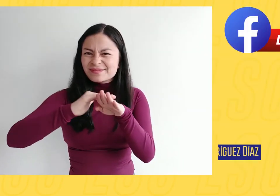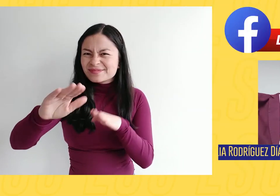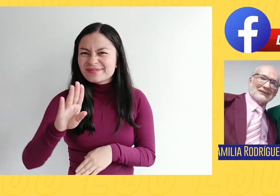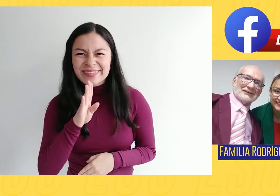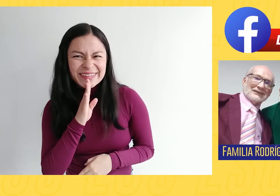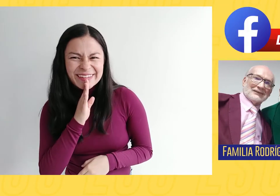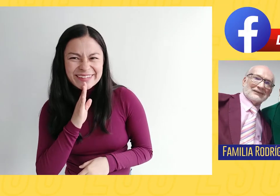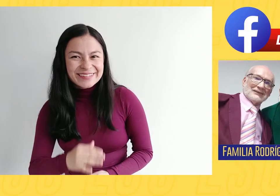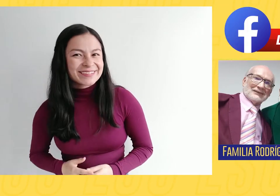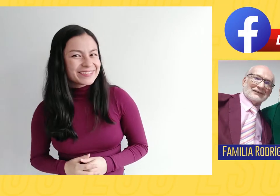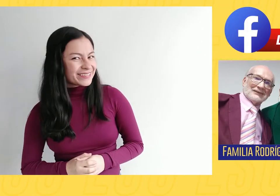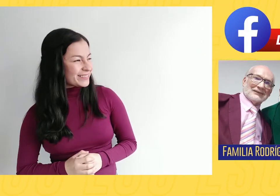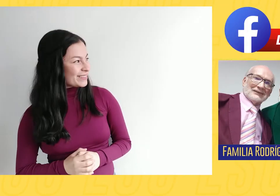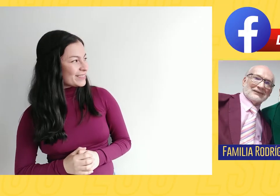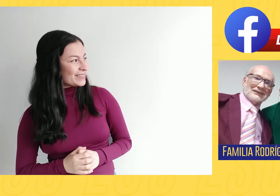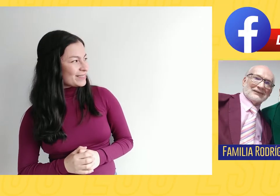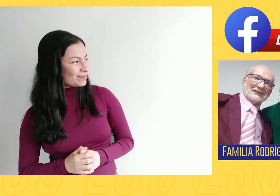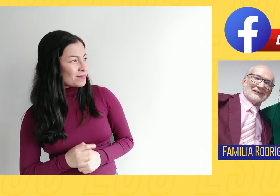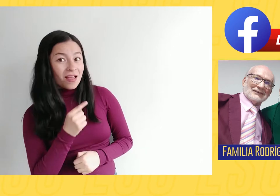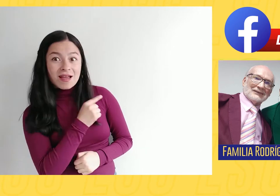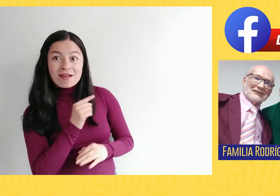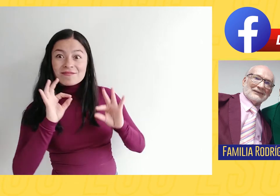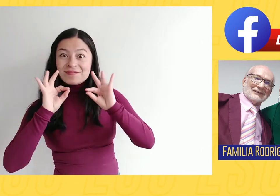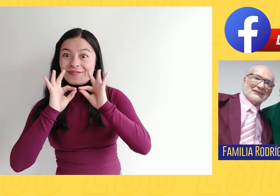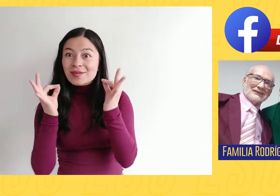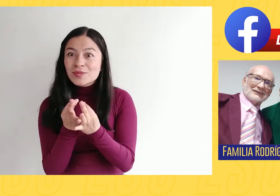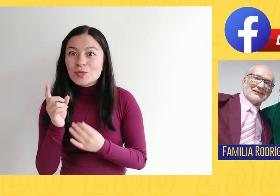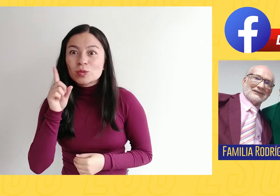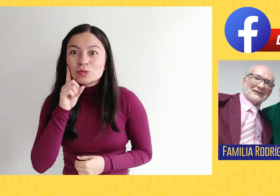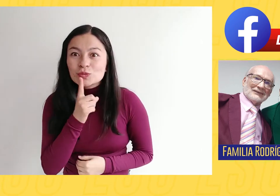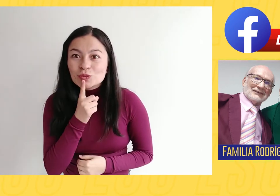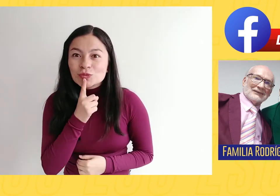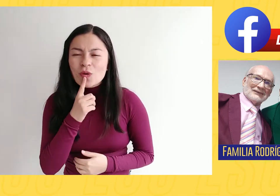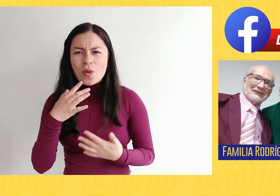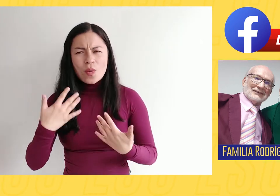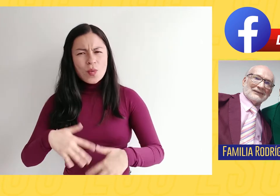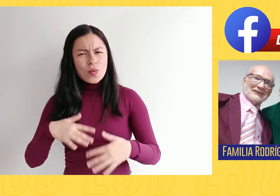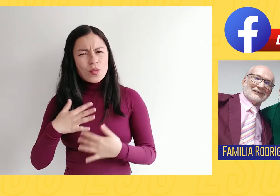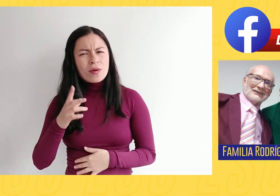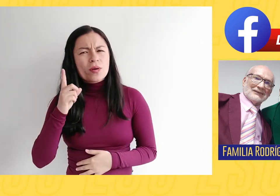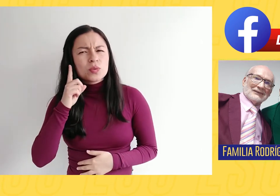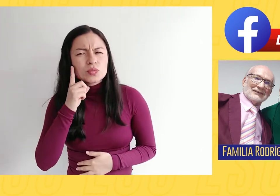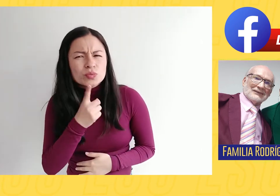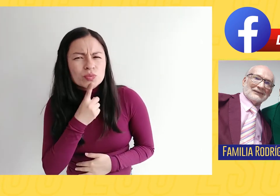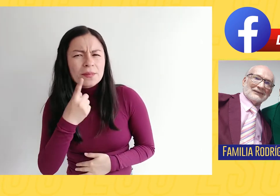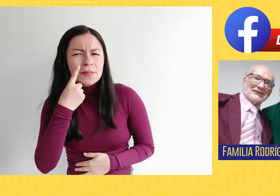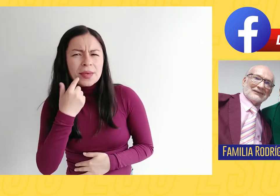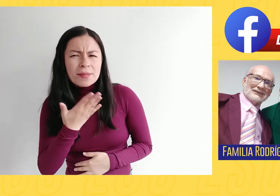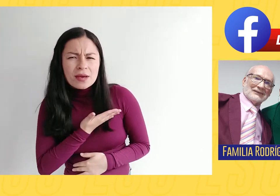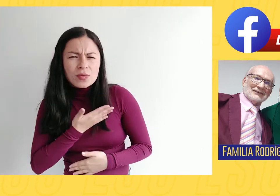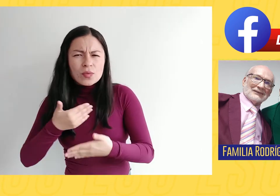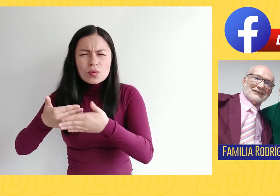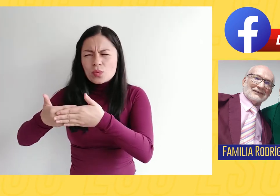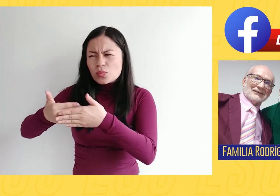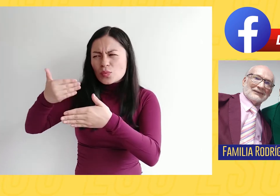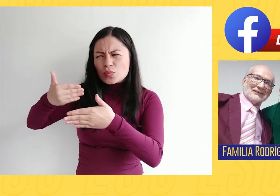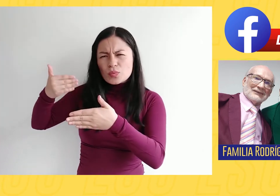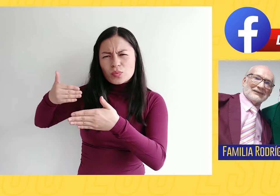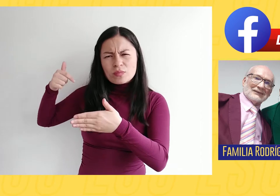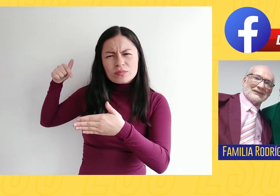como invitados a familia rodríguez díaz es una familia de personas sordas conoceremos la perspectiva de los